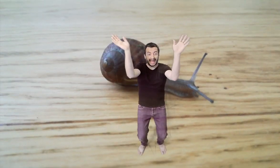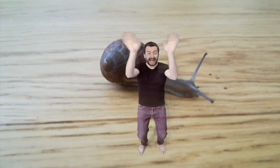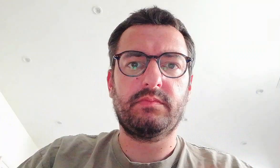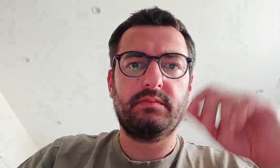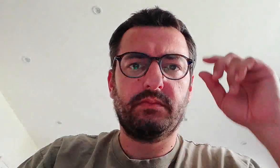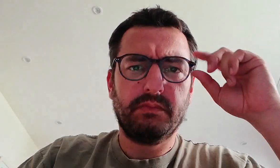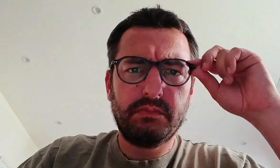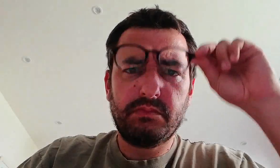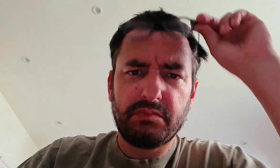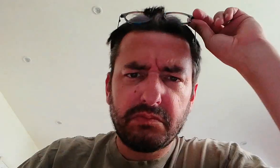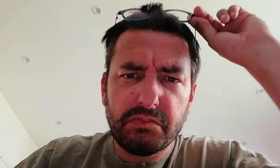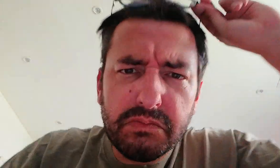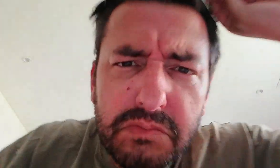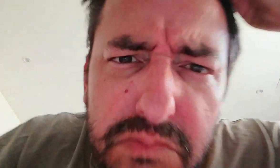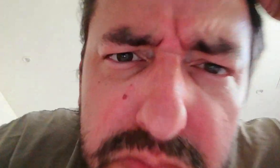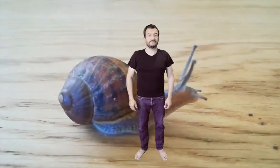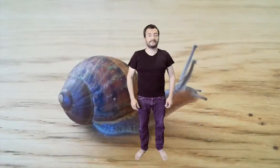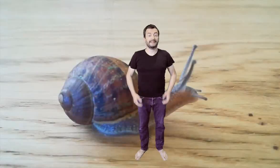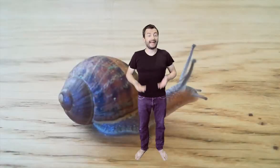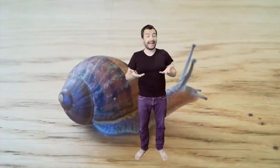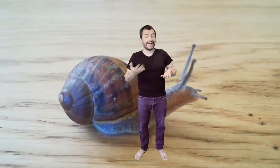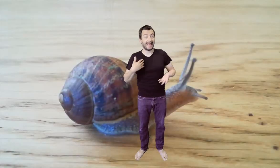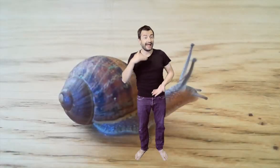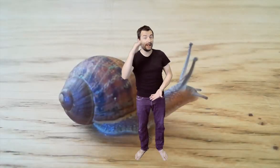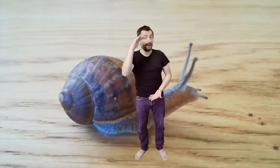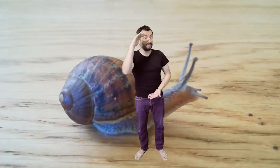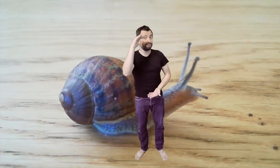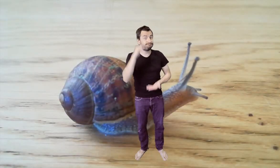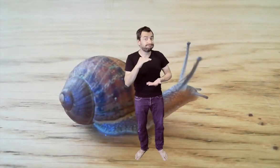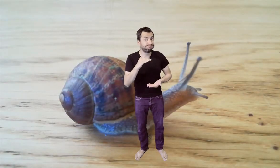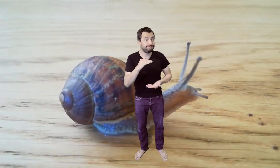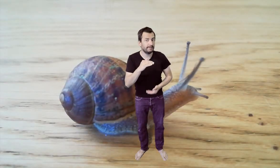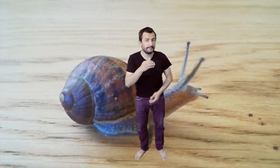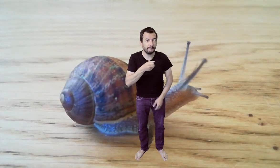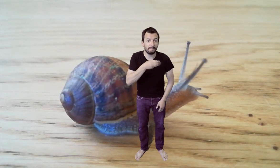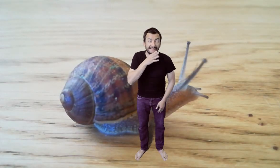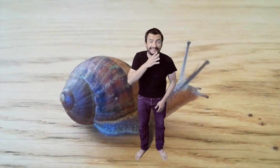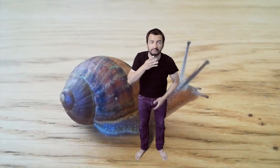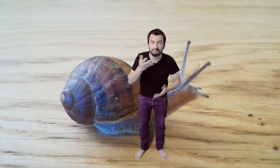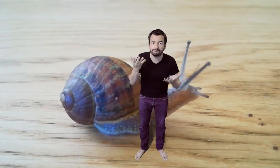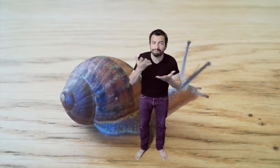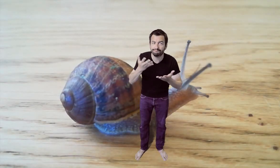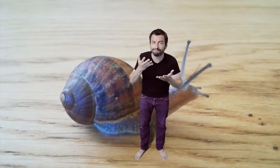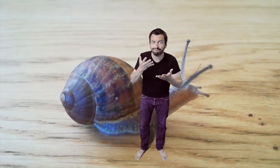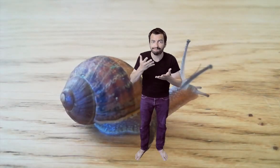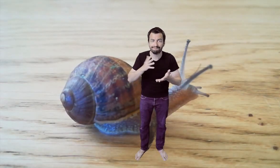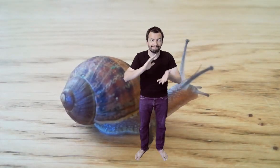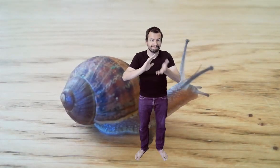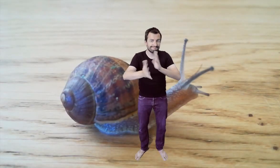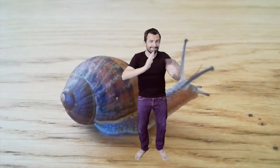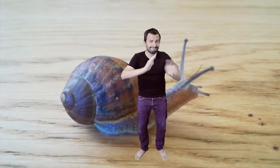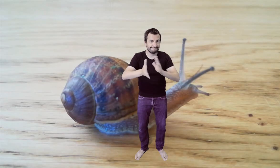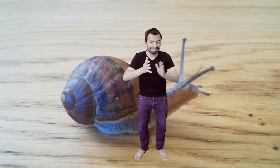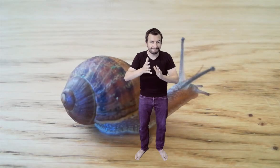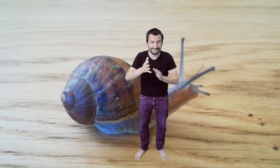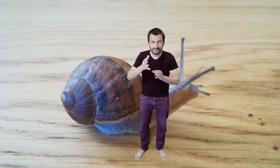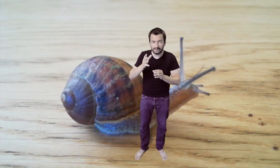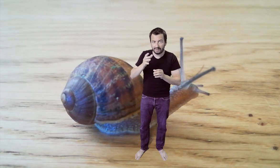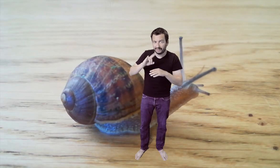! Hum ? Je me suis rétrécie ! C'est beaucoup plus pratique comme ça pour pouvoir signer et te montrer les différentes